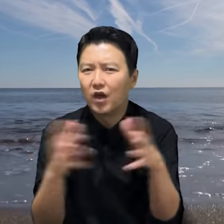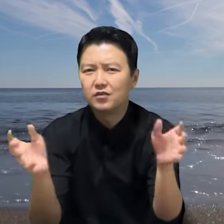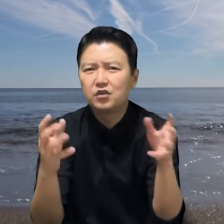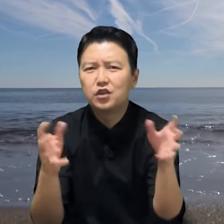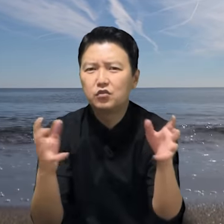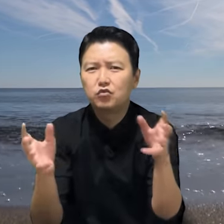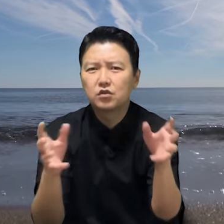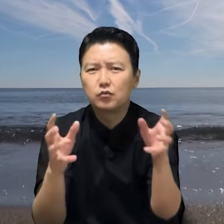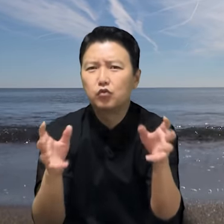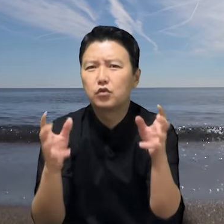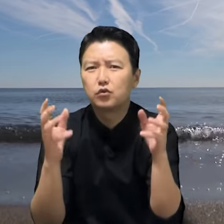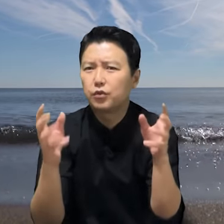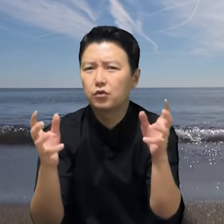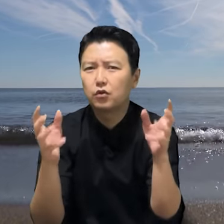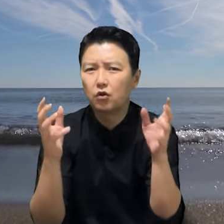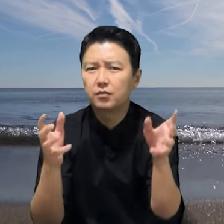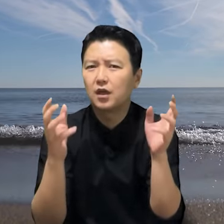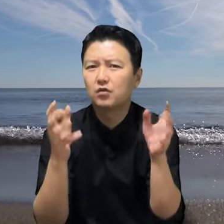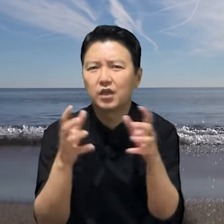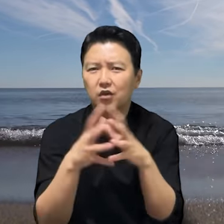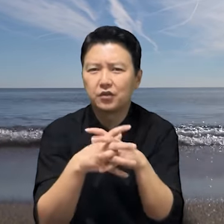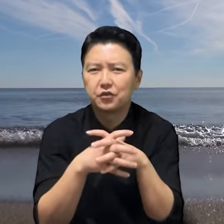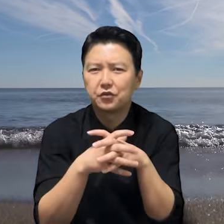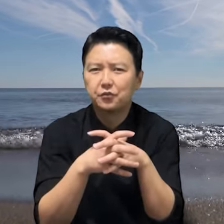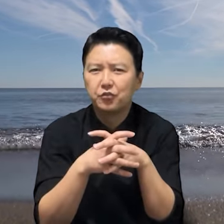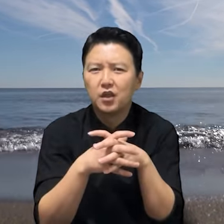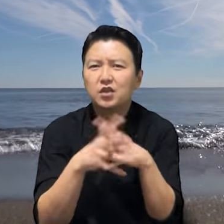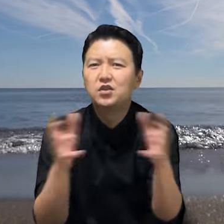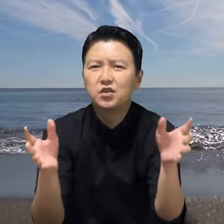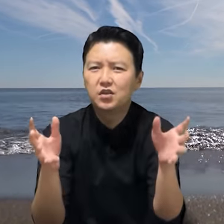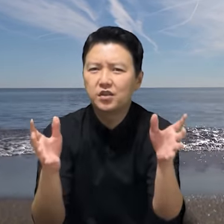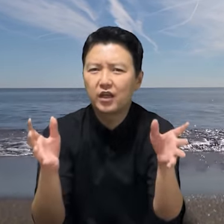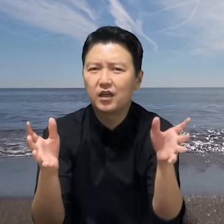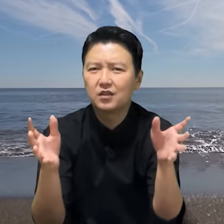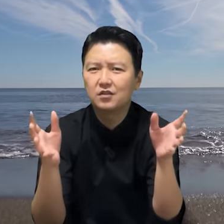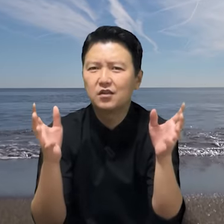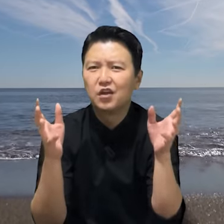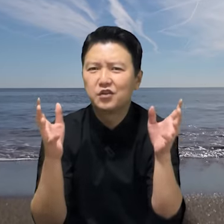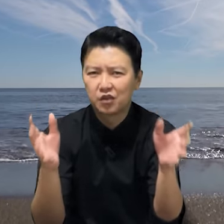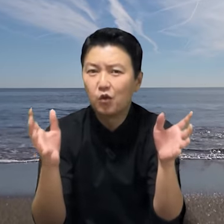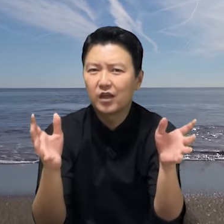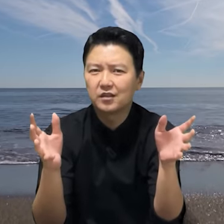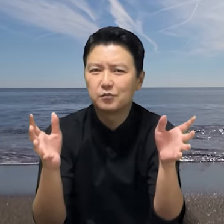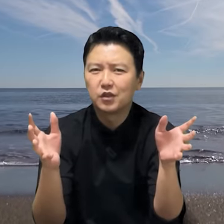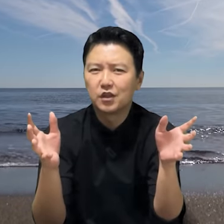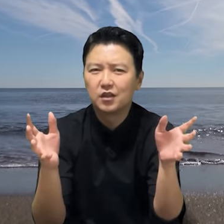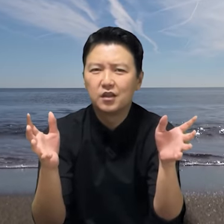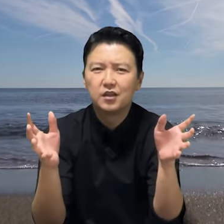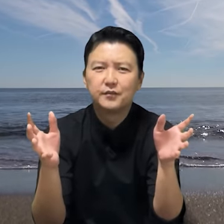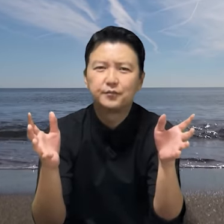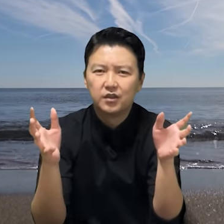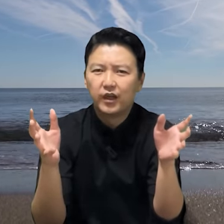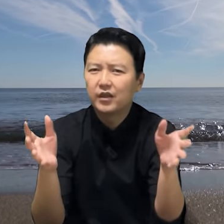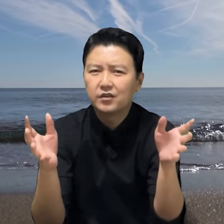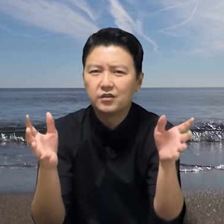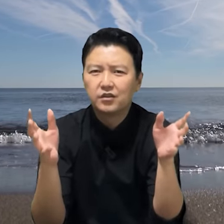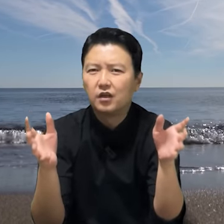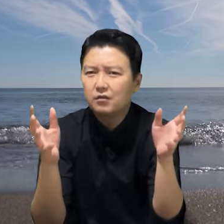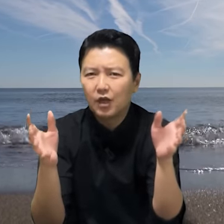완전 기죽어서 묶어둘 필요도 없다고 생각했죠. 그들의 생각은 정확했습니다. 얘는 정말